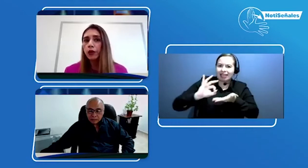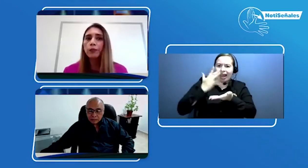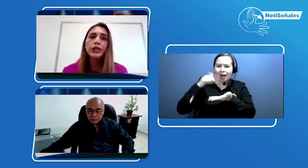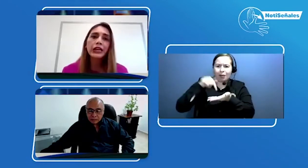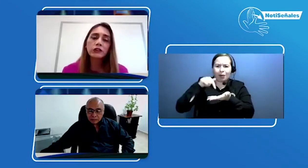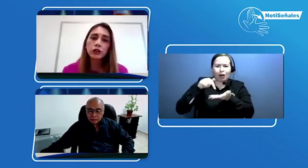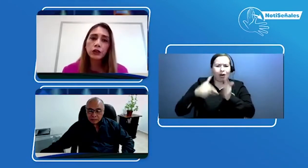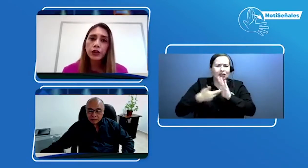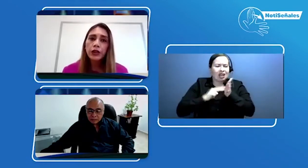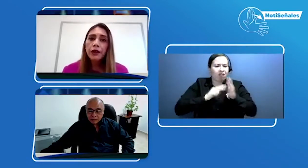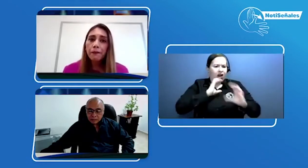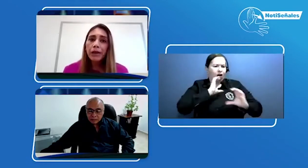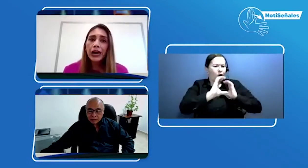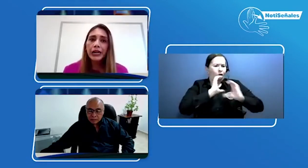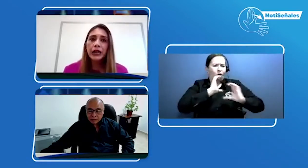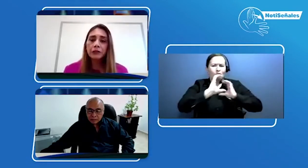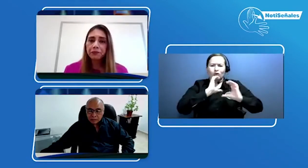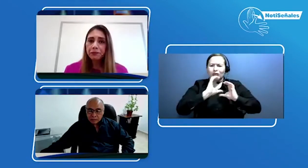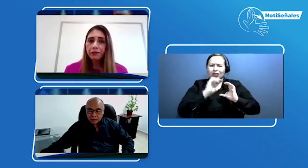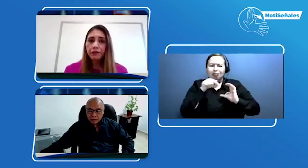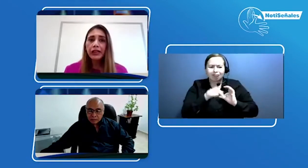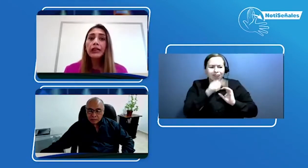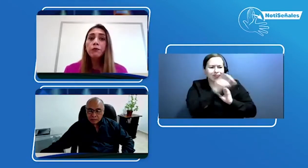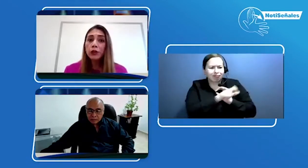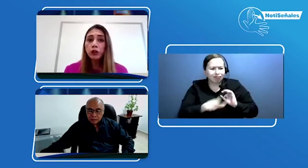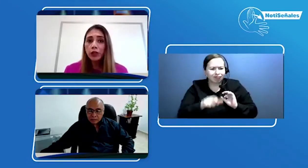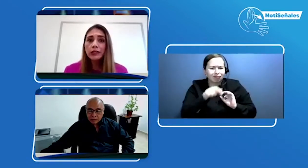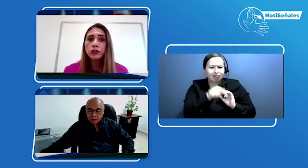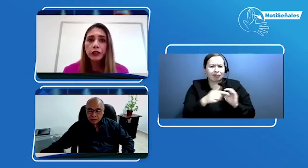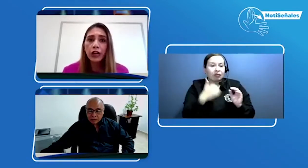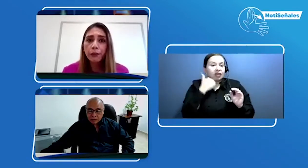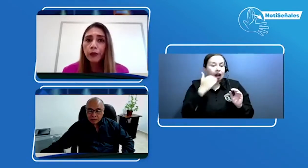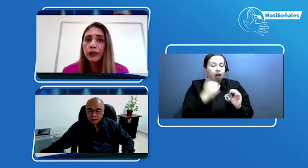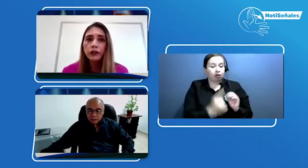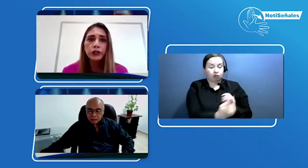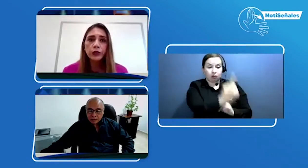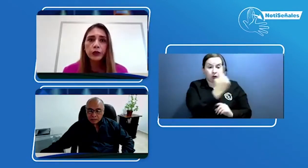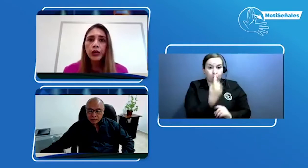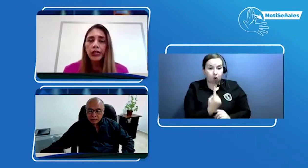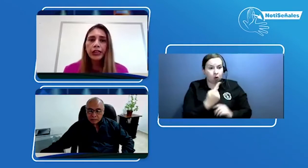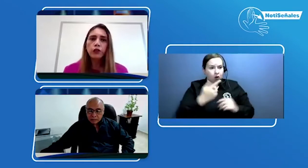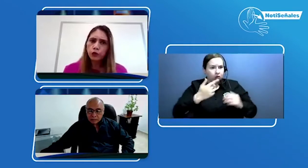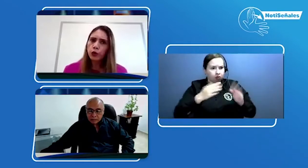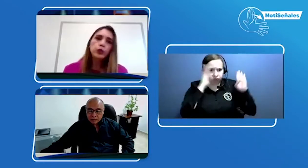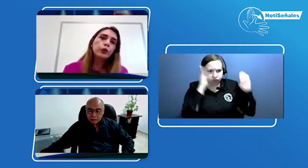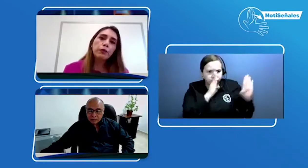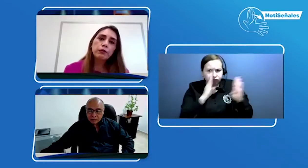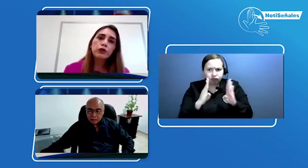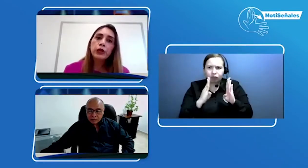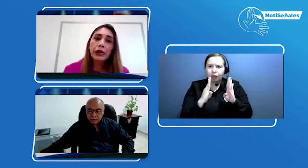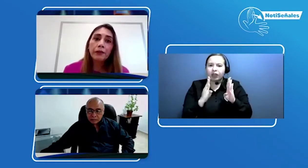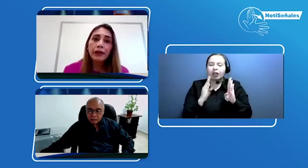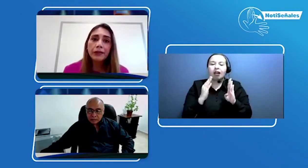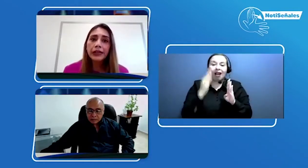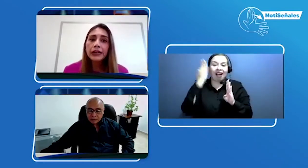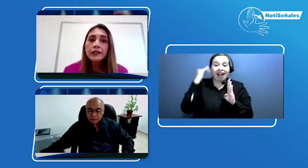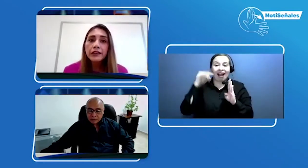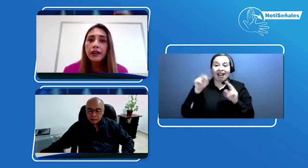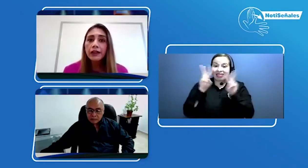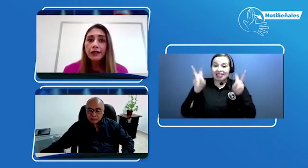comunicación para el momento de atención al público, sino incluso cuando tuvimos todo el tema de emergencia sanitaria